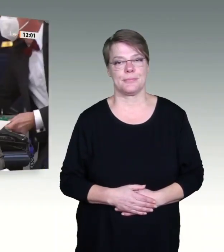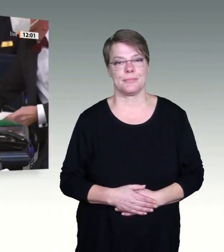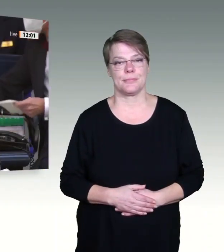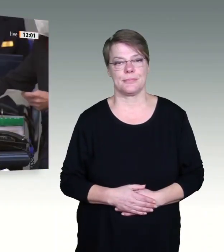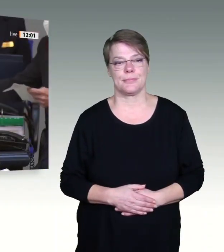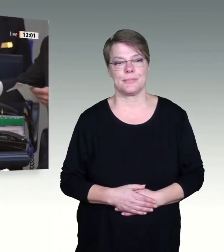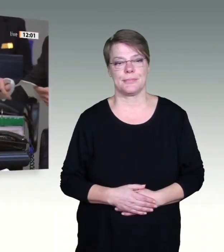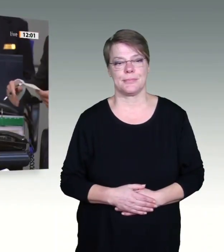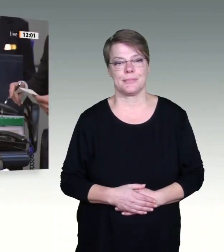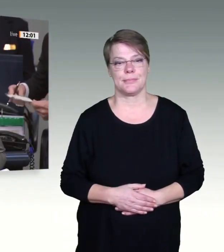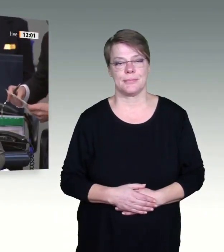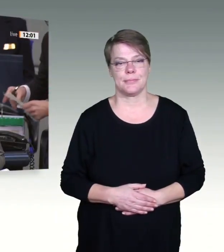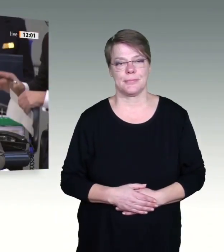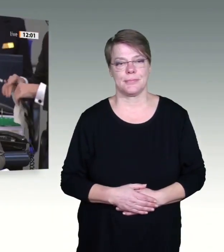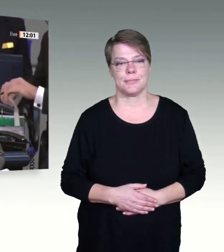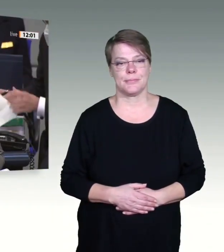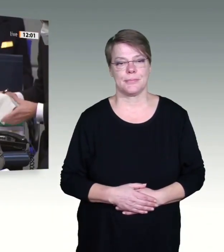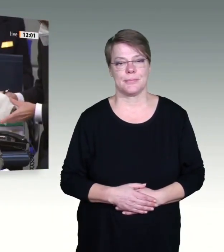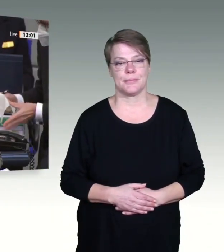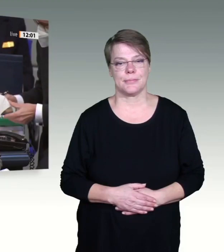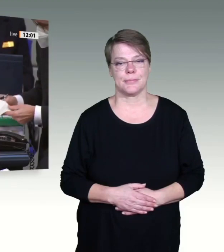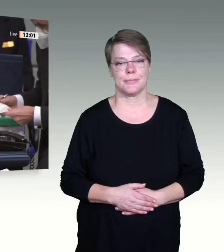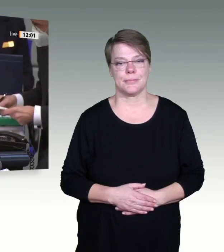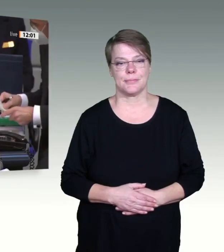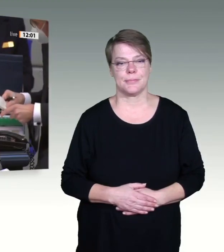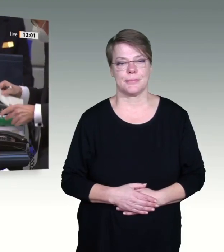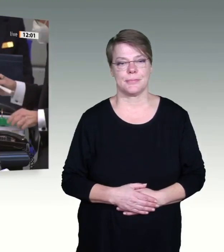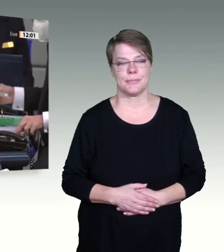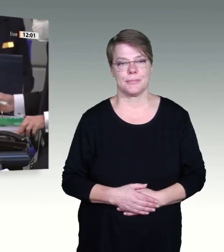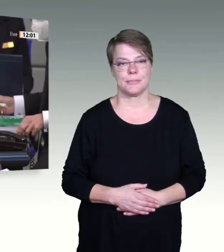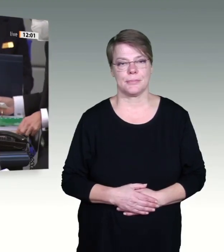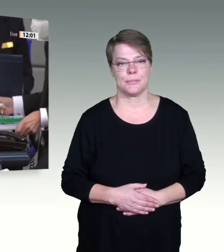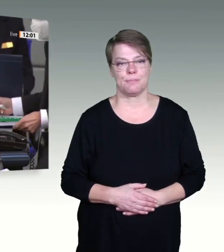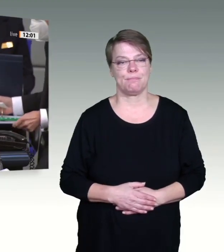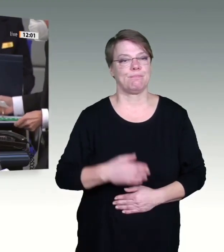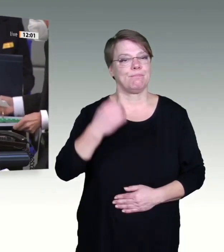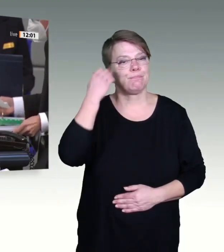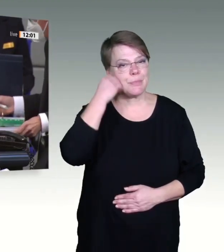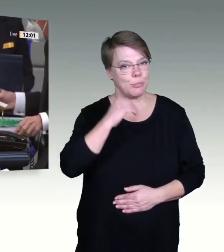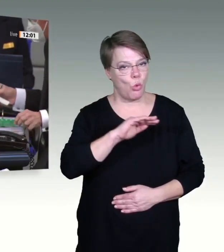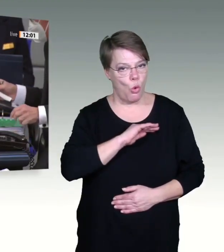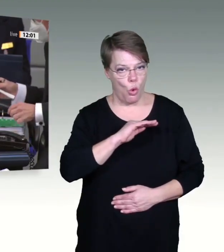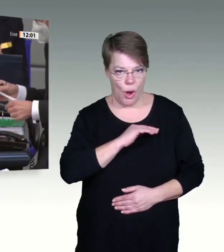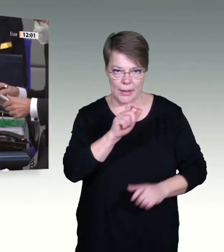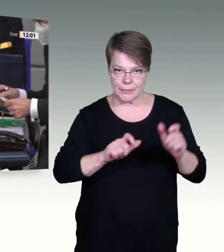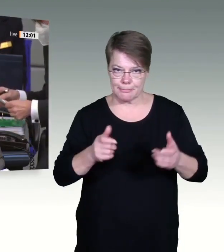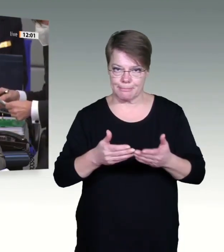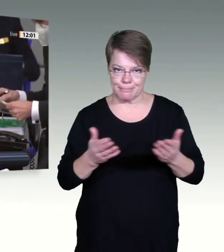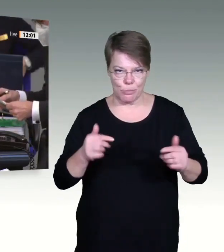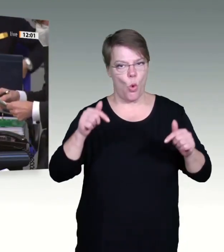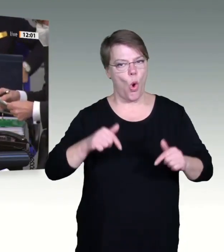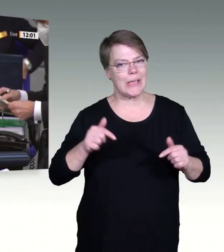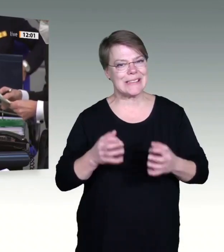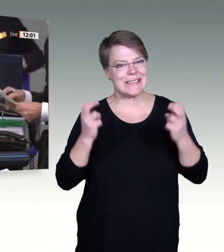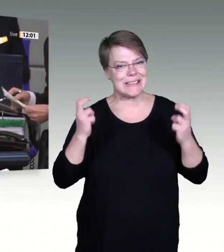So, vor Aufruf in die Tagesordnung, liebe Kolleginnen und Kollegen. Ich habe die heutige Sitzung auf Verlangen der